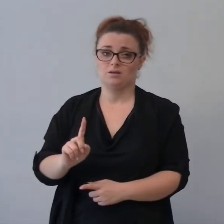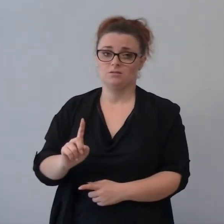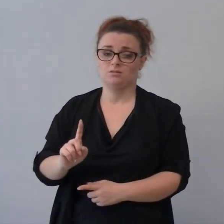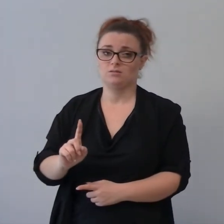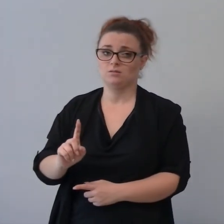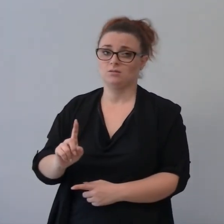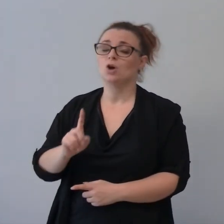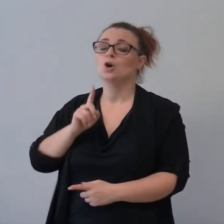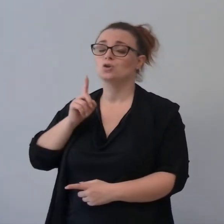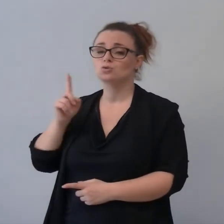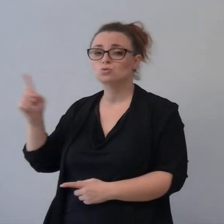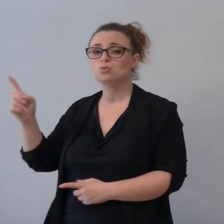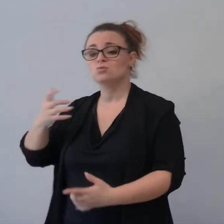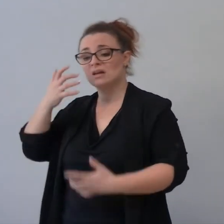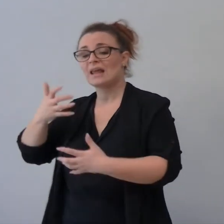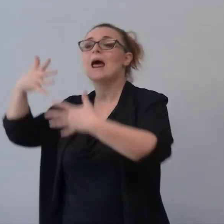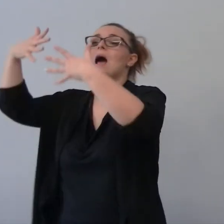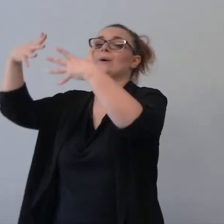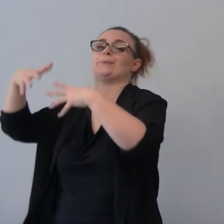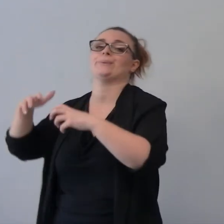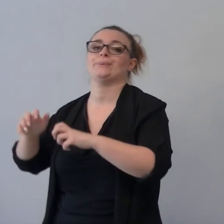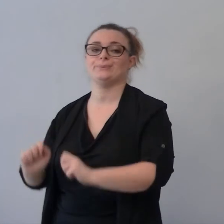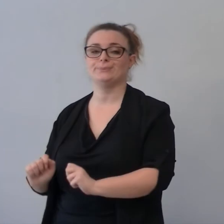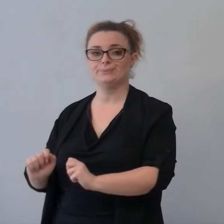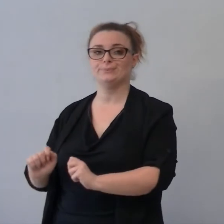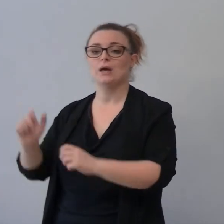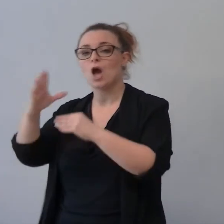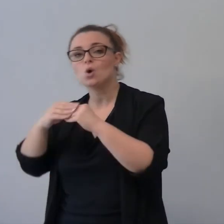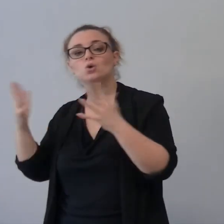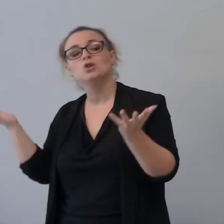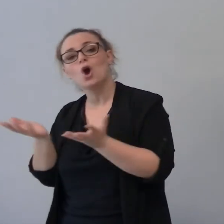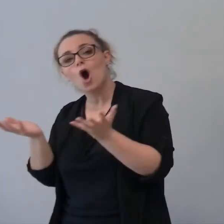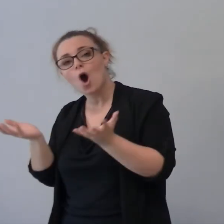Tu calmi la Tua ira e usi bontà e misericordia.